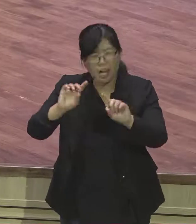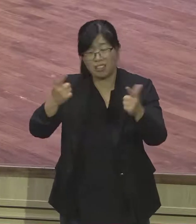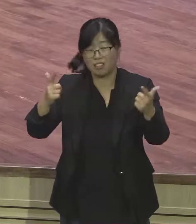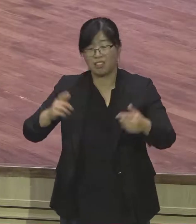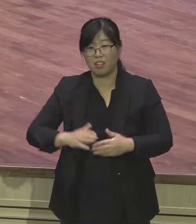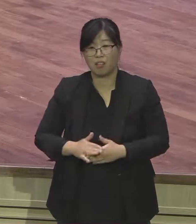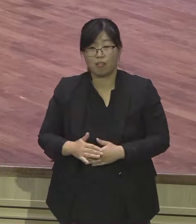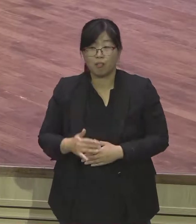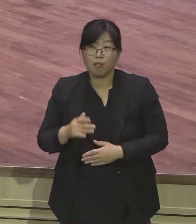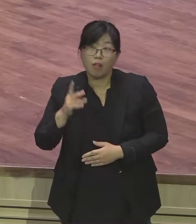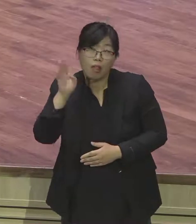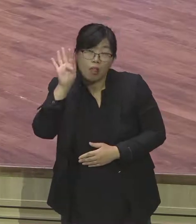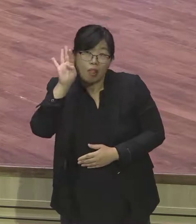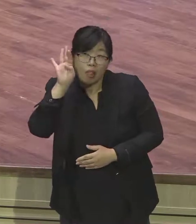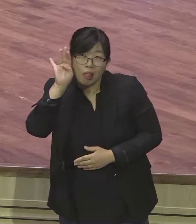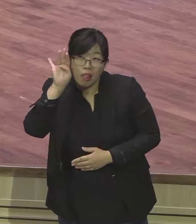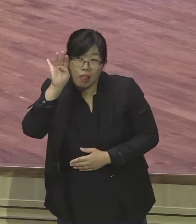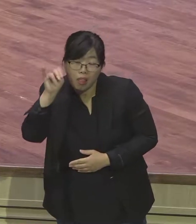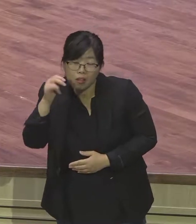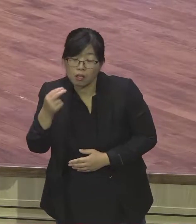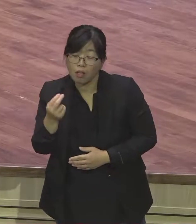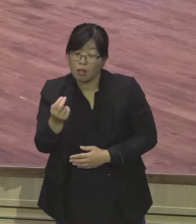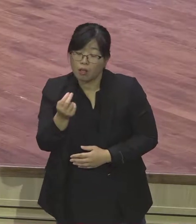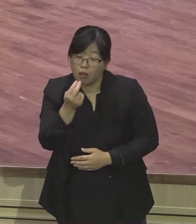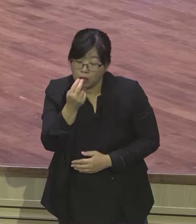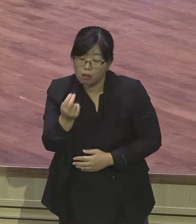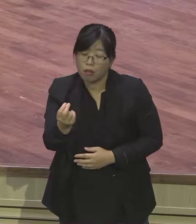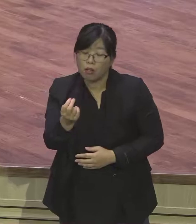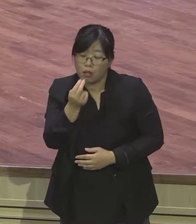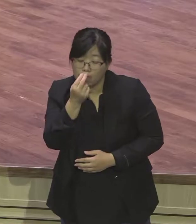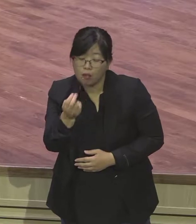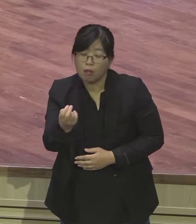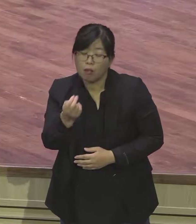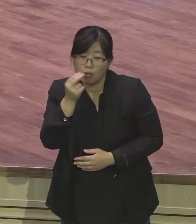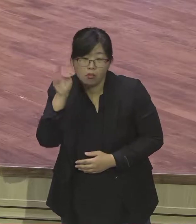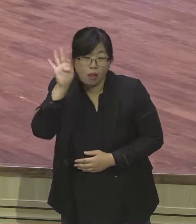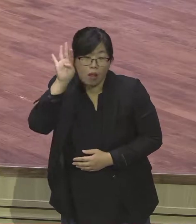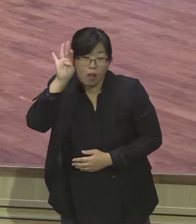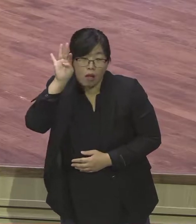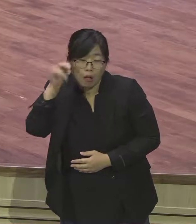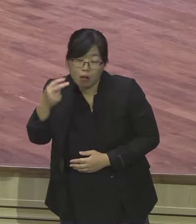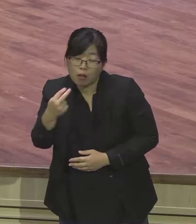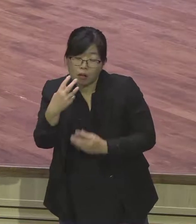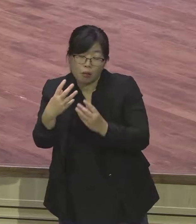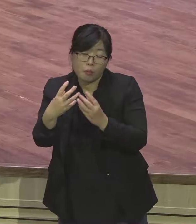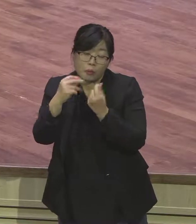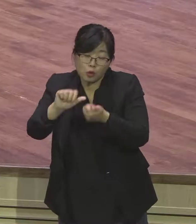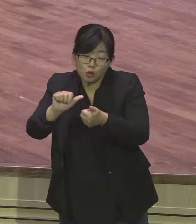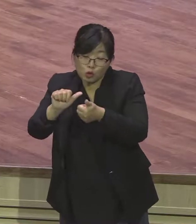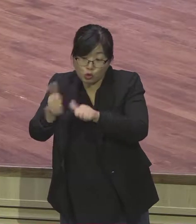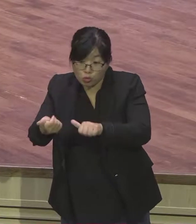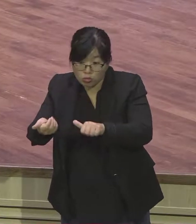내 유고를 다시 올라가라 약속해라 본문 말씀을 묵상하던